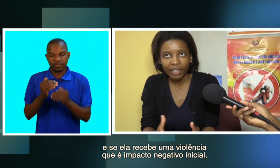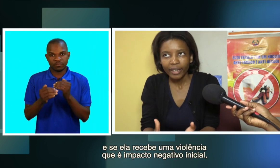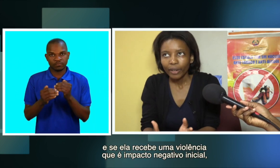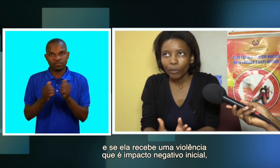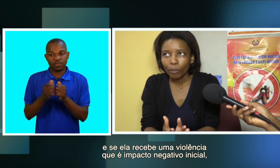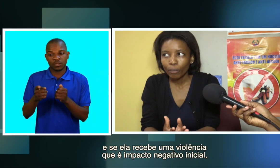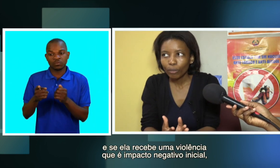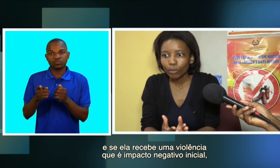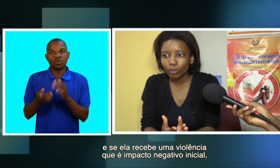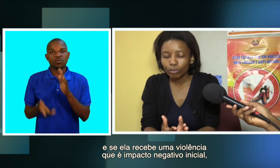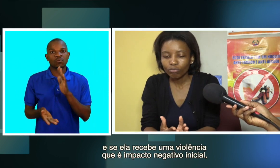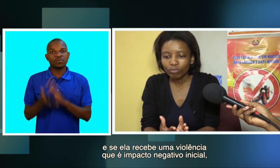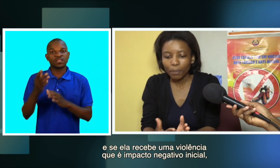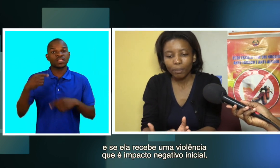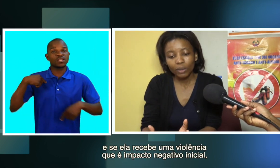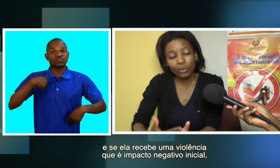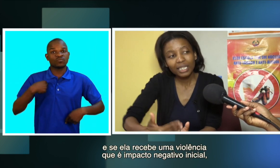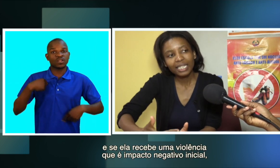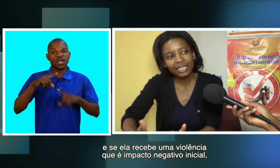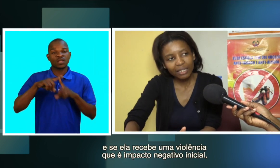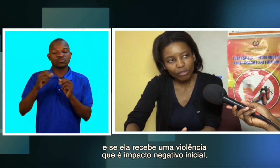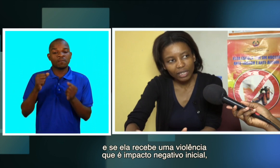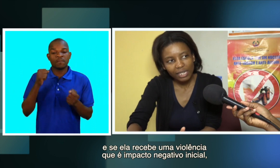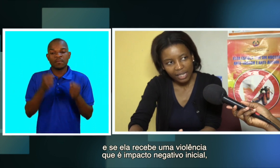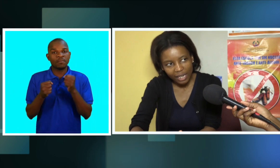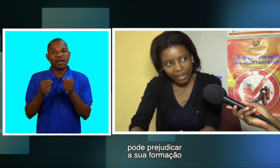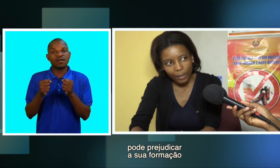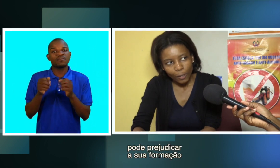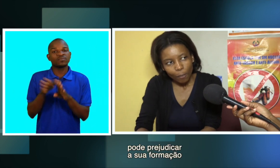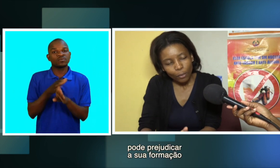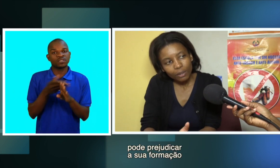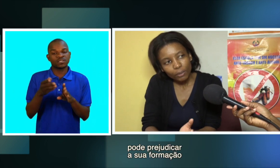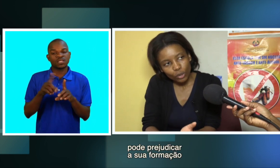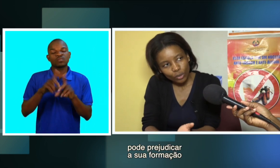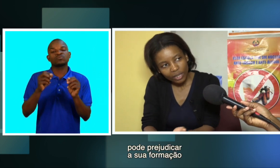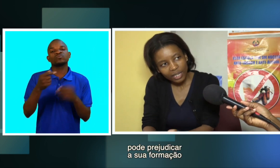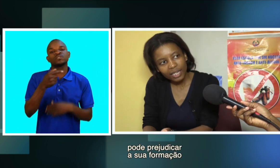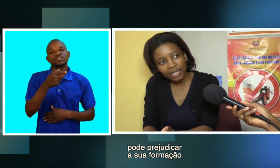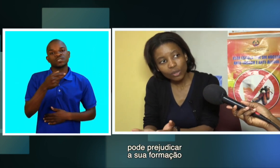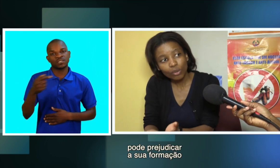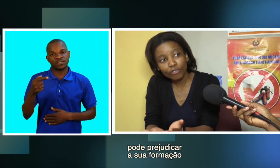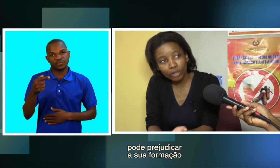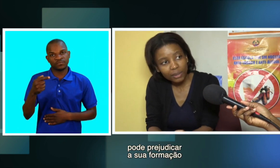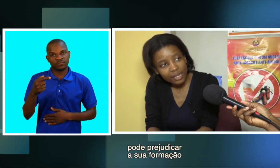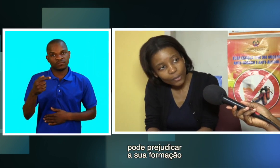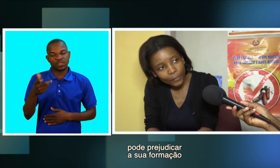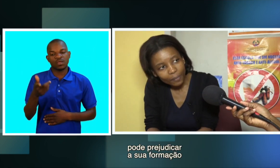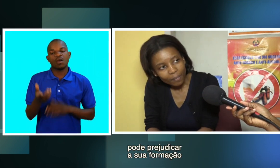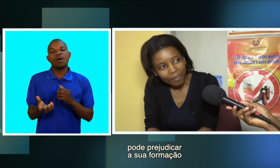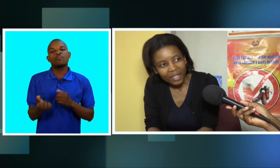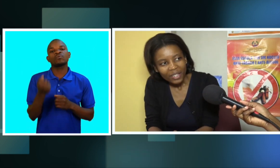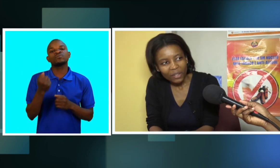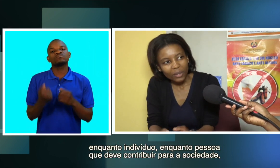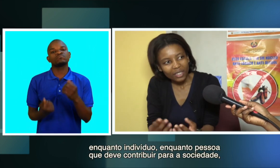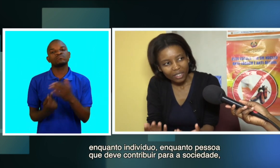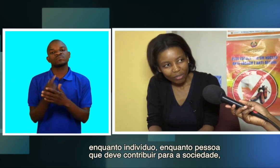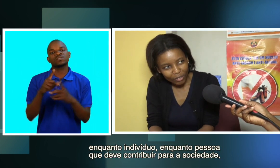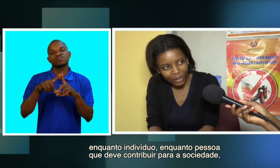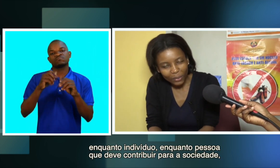um impacto negativo inicial, pode prejudicar a sua formação. Enquanto indivíduo,